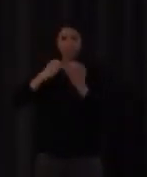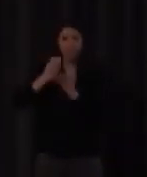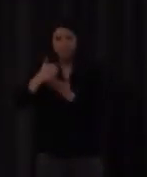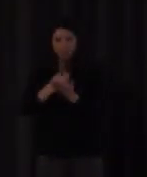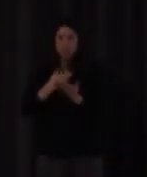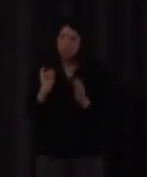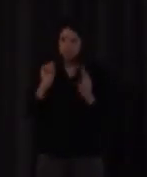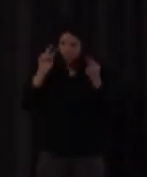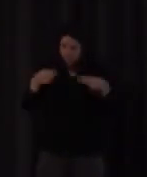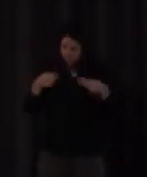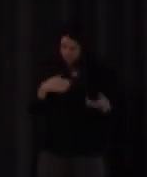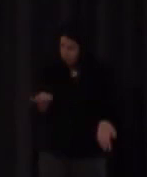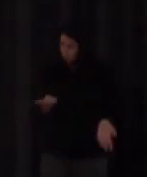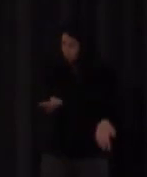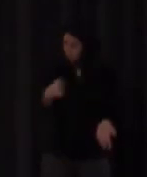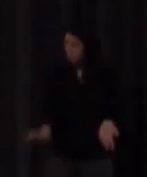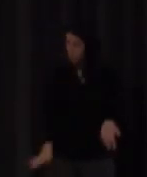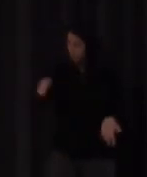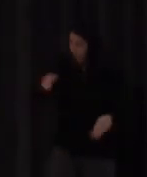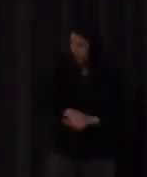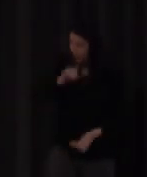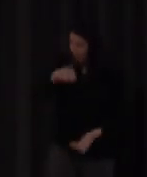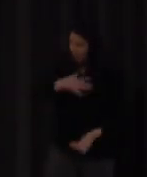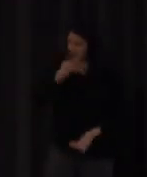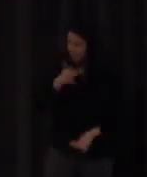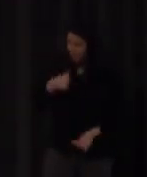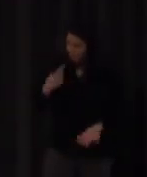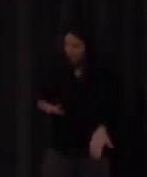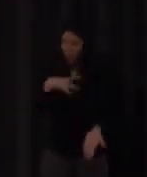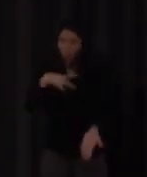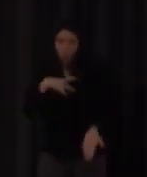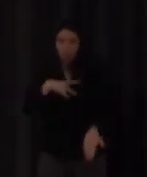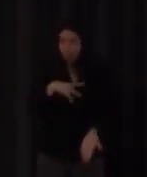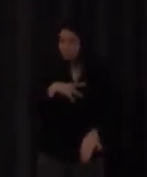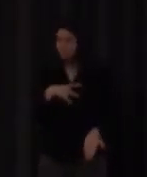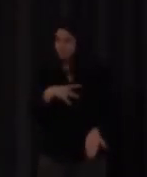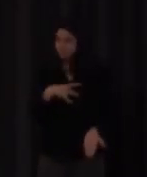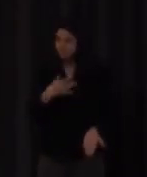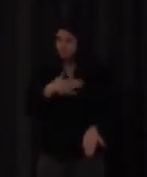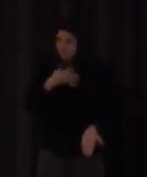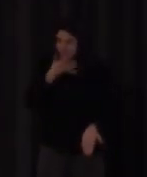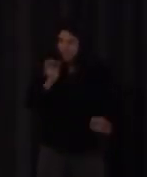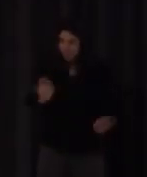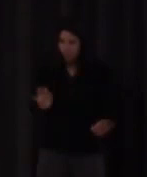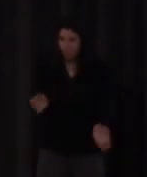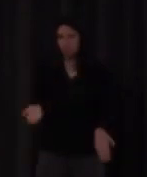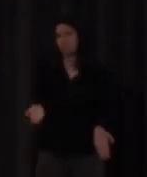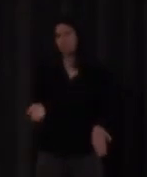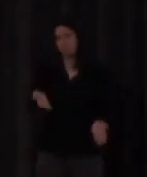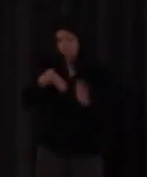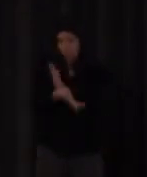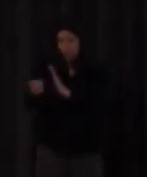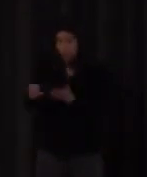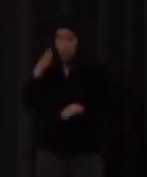cabreaba decía es mi signo desde pequeño ¿cómo puede ser que tenga esta duda en algo tan cercano a mí? bueno porque no te habías parado a